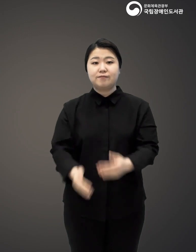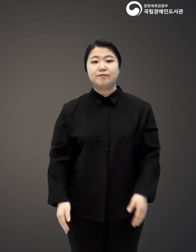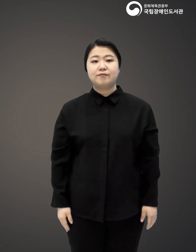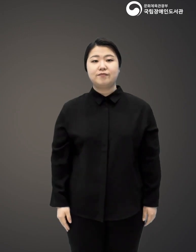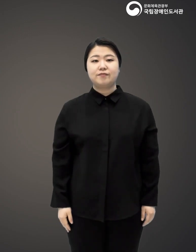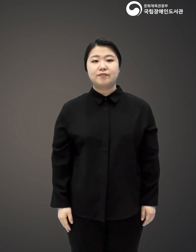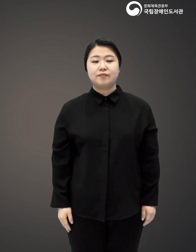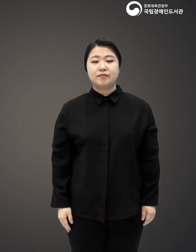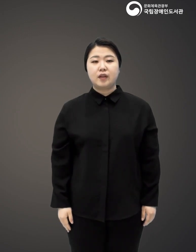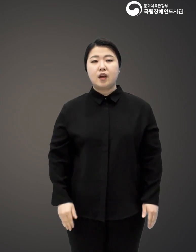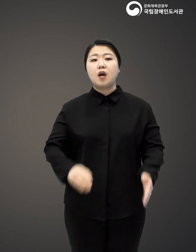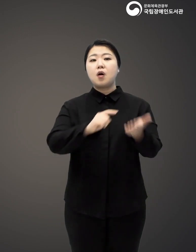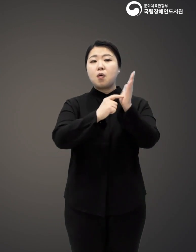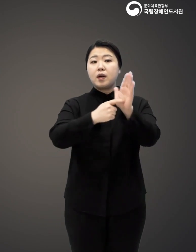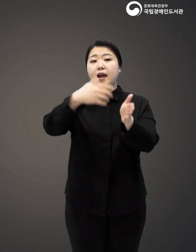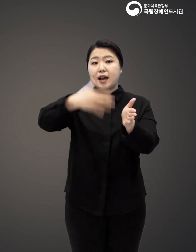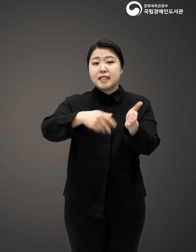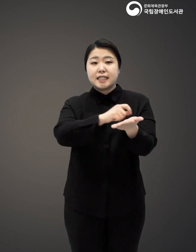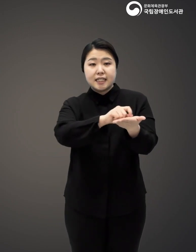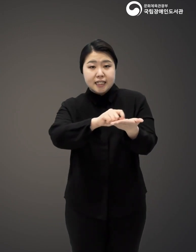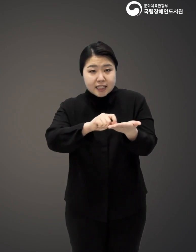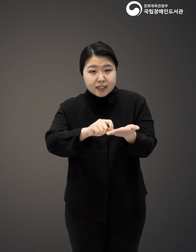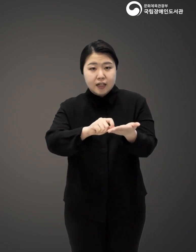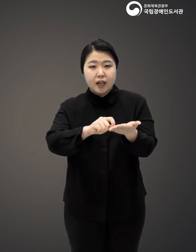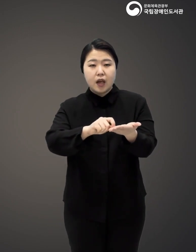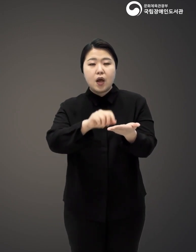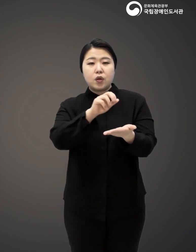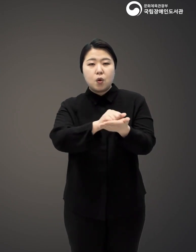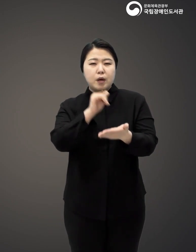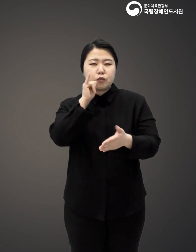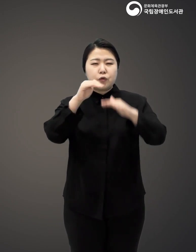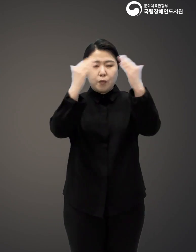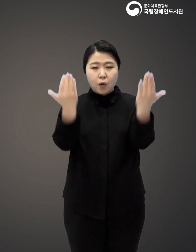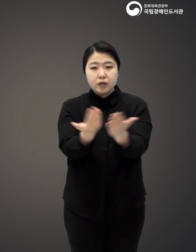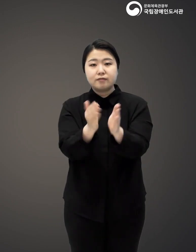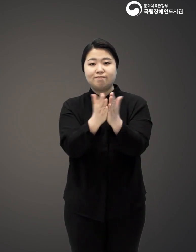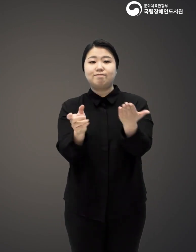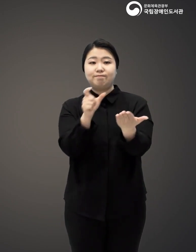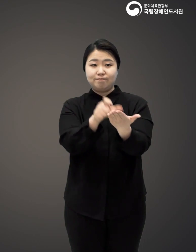미공개 원고로 만나보는 도박 중독의 모든 것